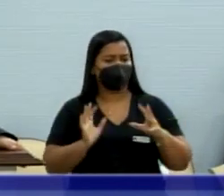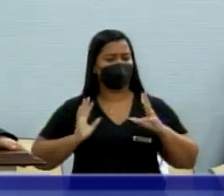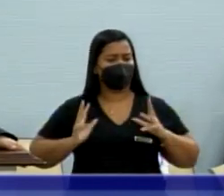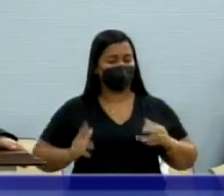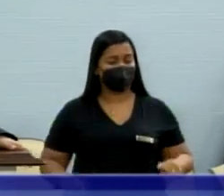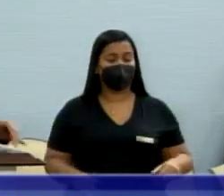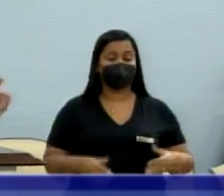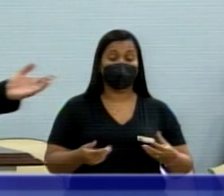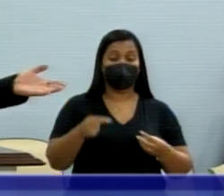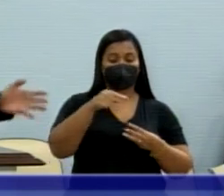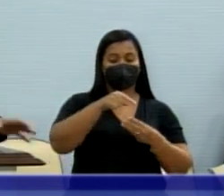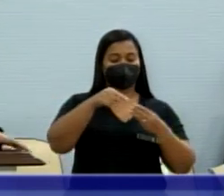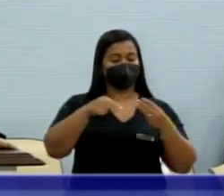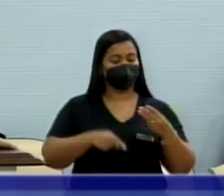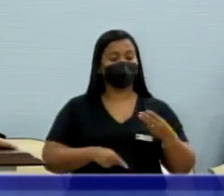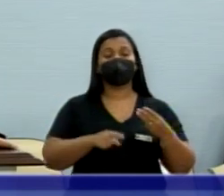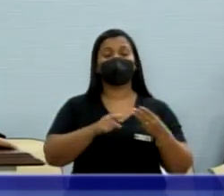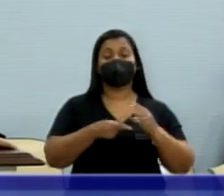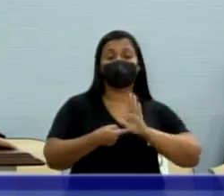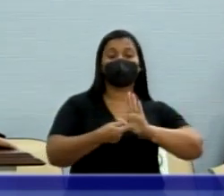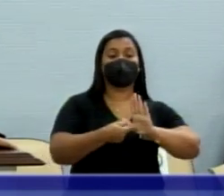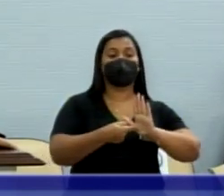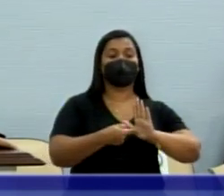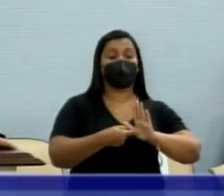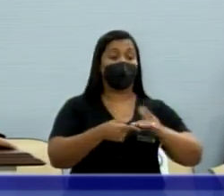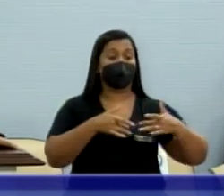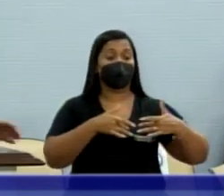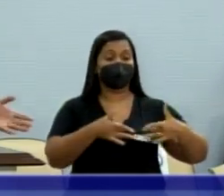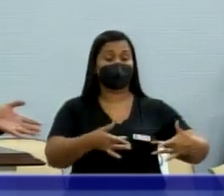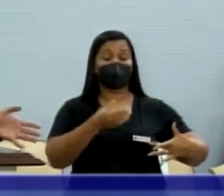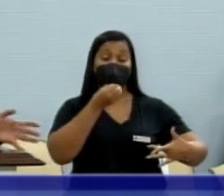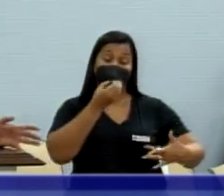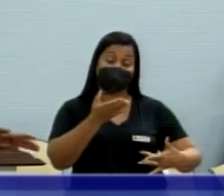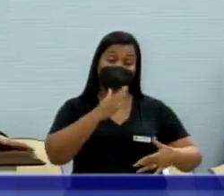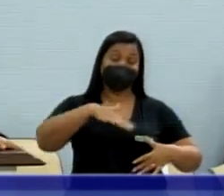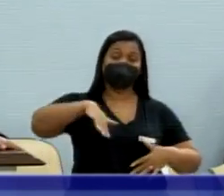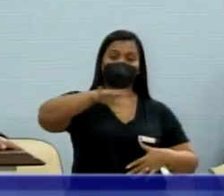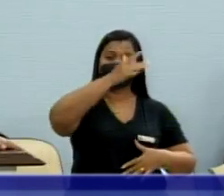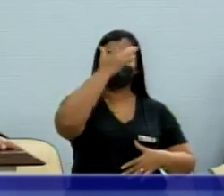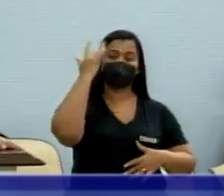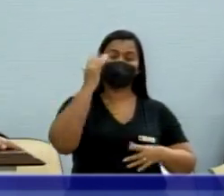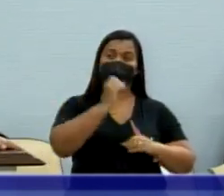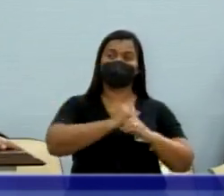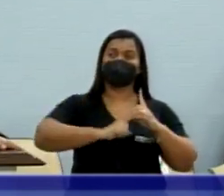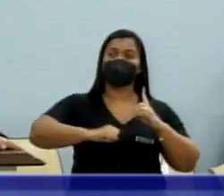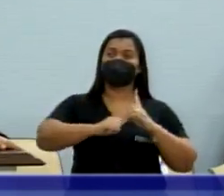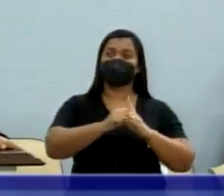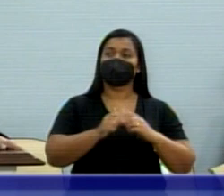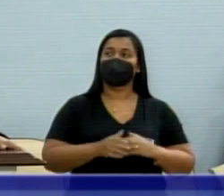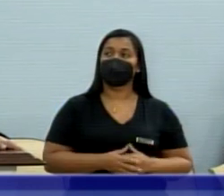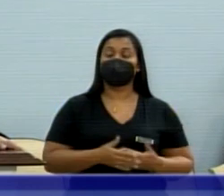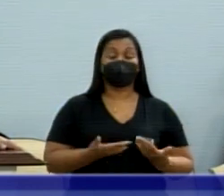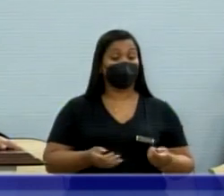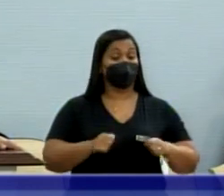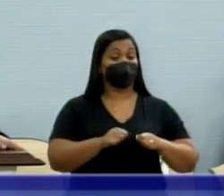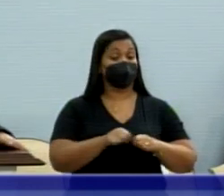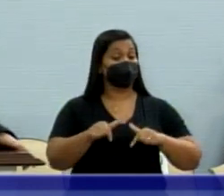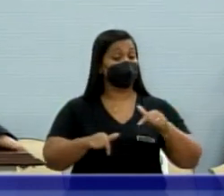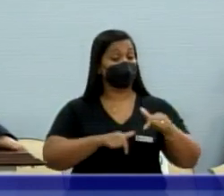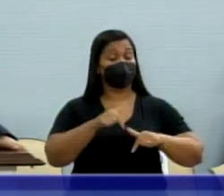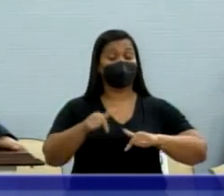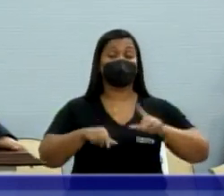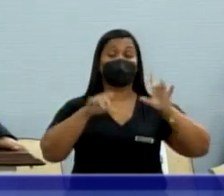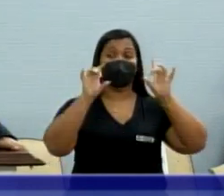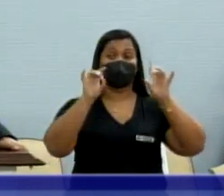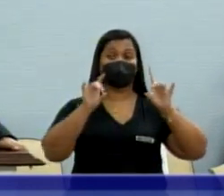no bem da sociedade. O Rotary exerce o bem comum, vamos dizer assim, porque faz um trabalho especial.